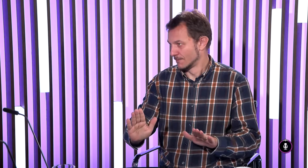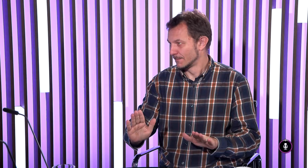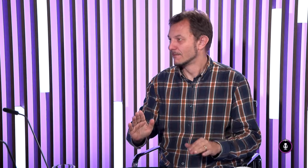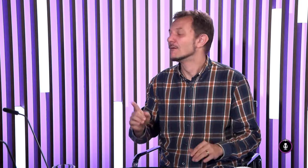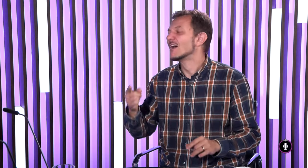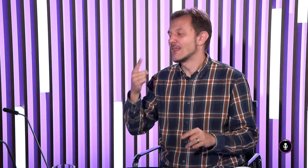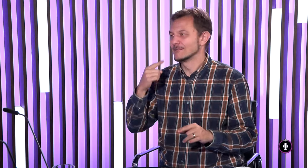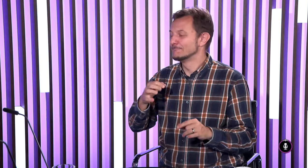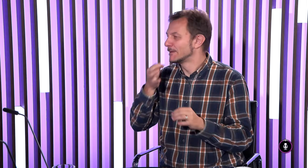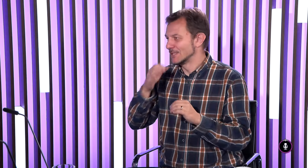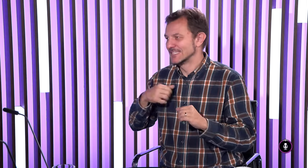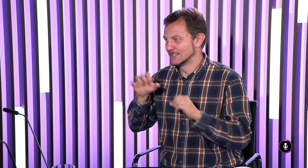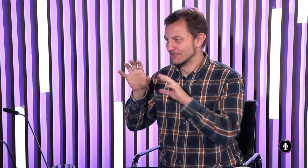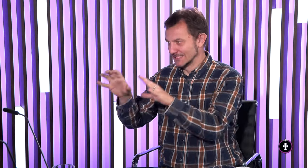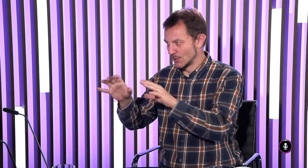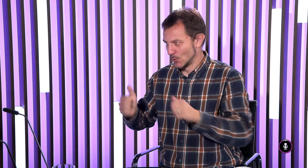tu stol nebol